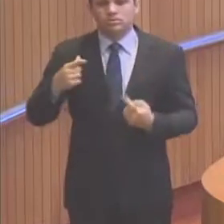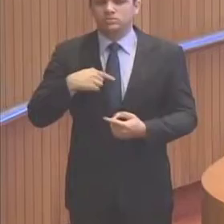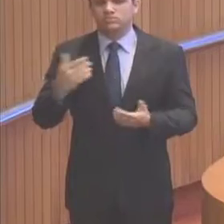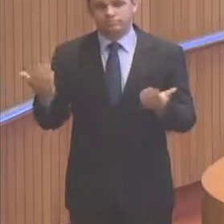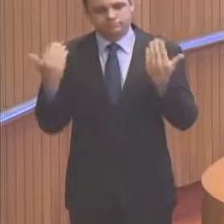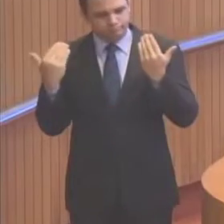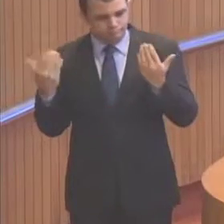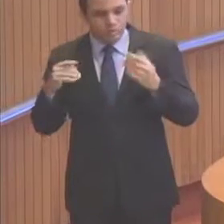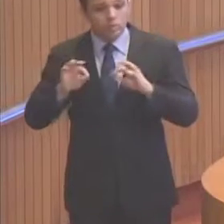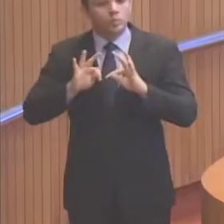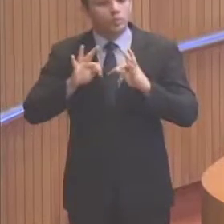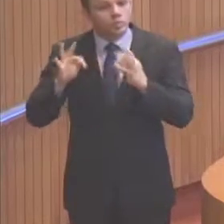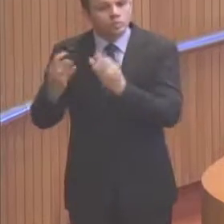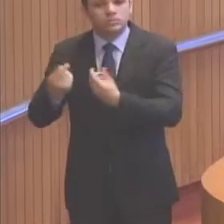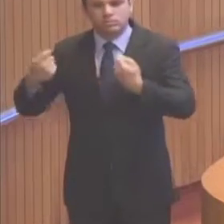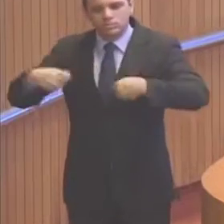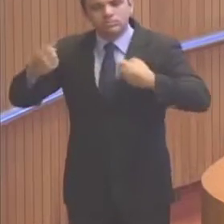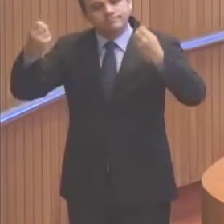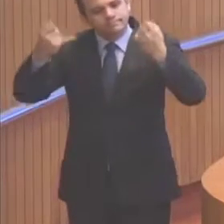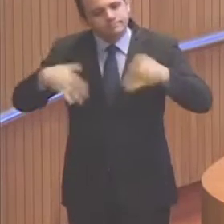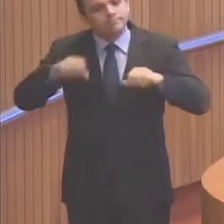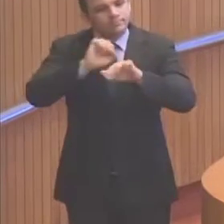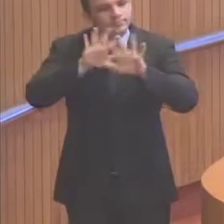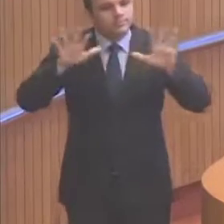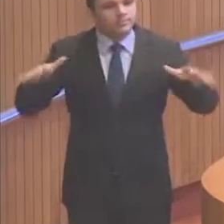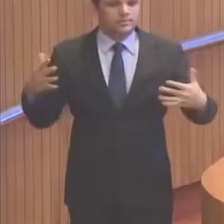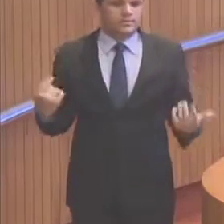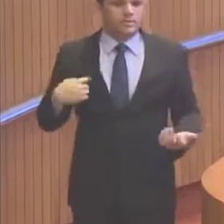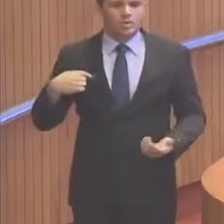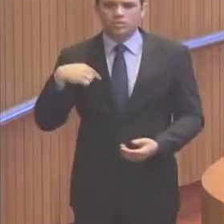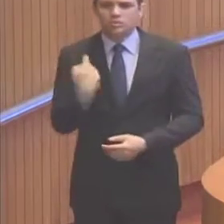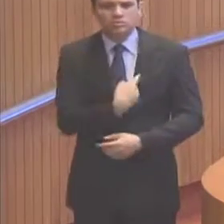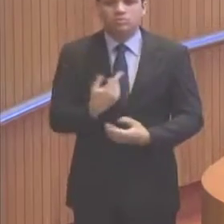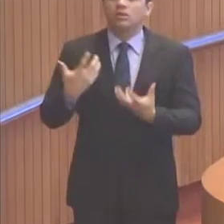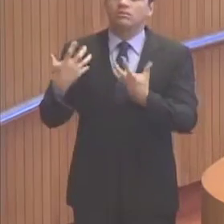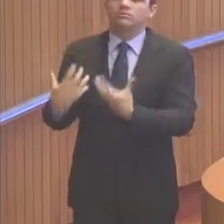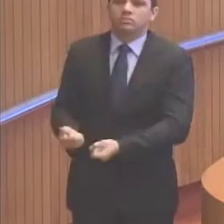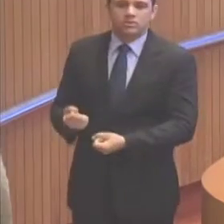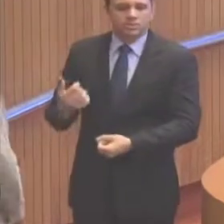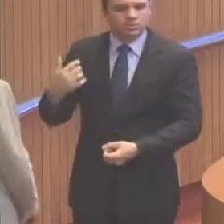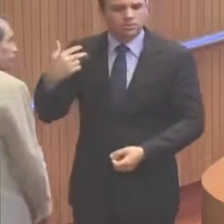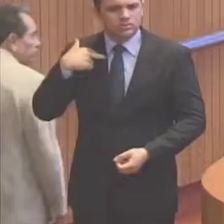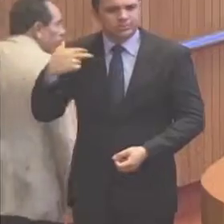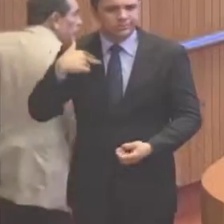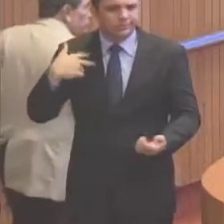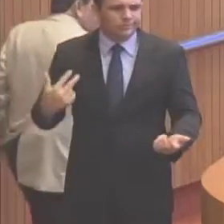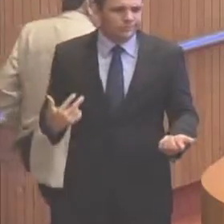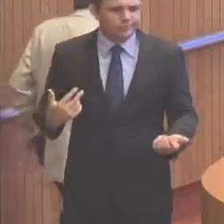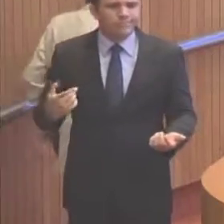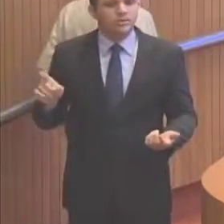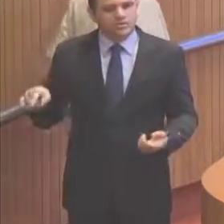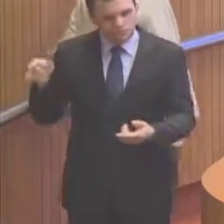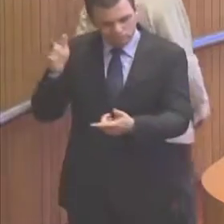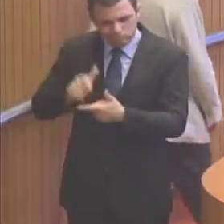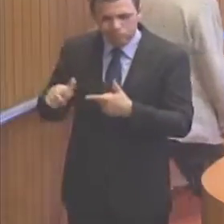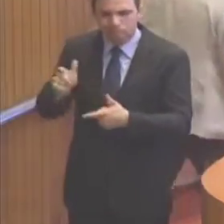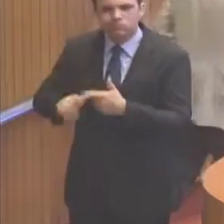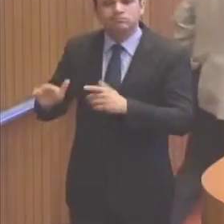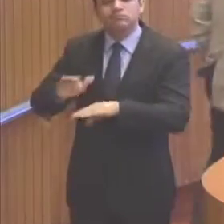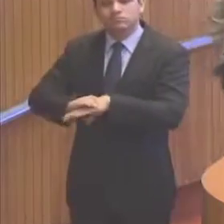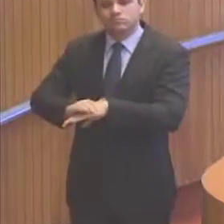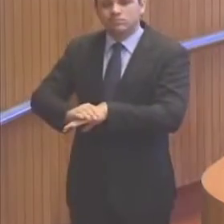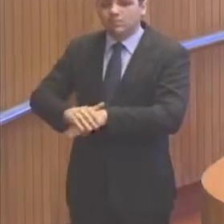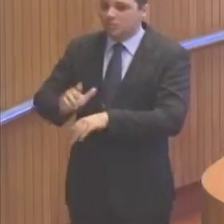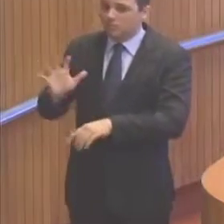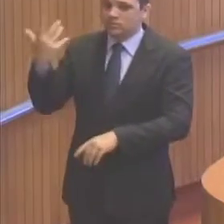isso tem que ser esclarecido. Nós não podemos aceitar. O fato é, senhor presidente, há um conflito muito grande na área,